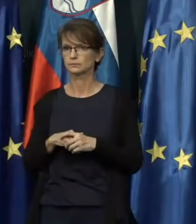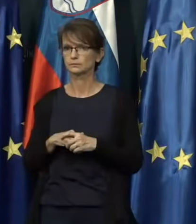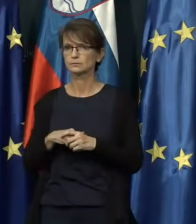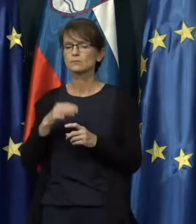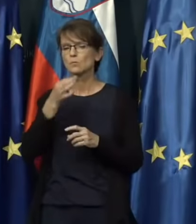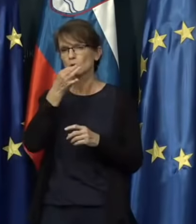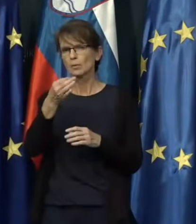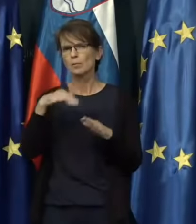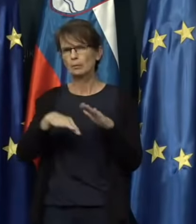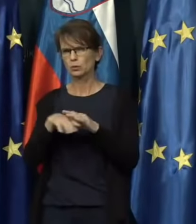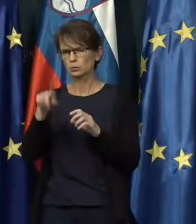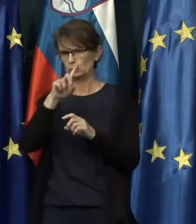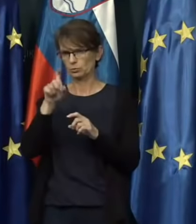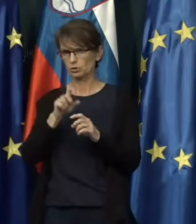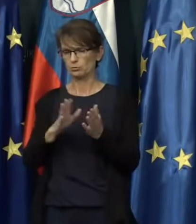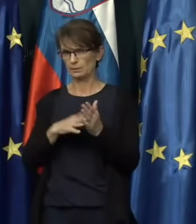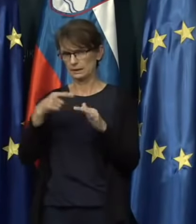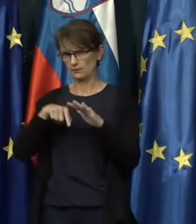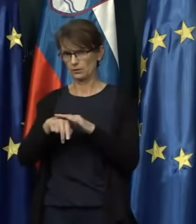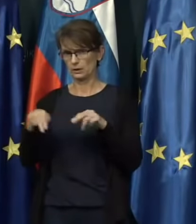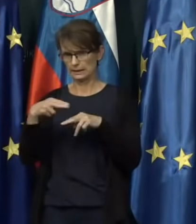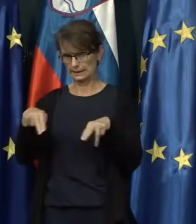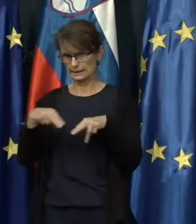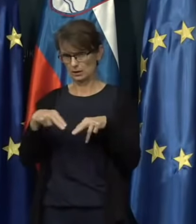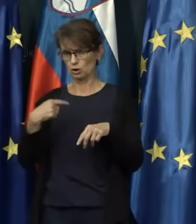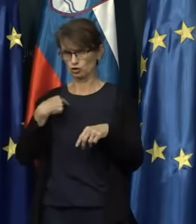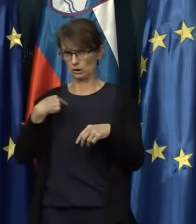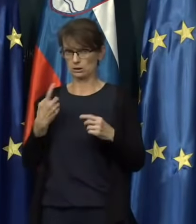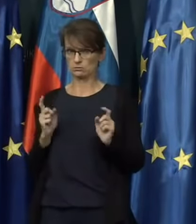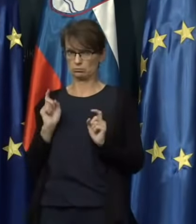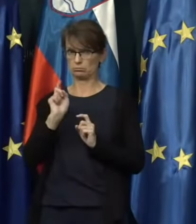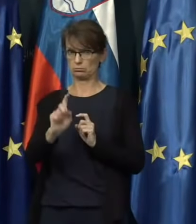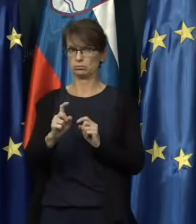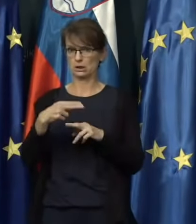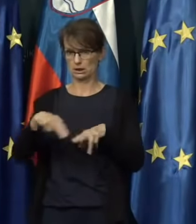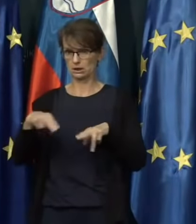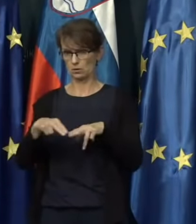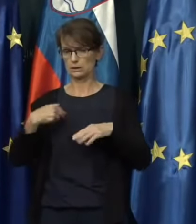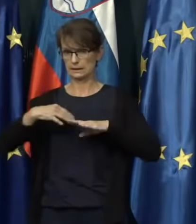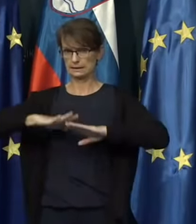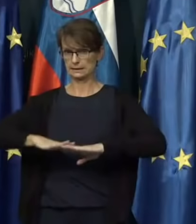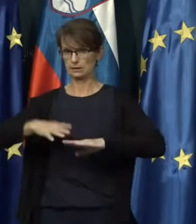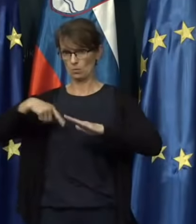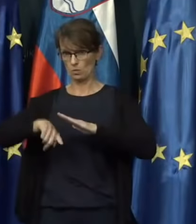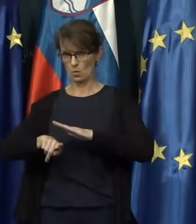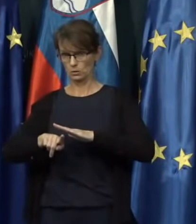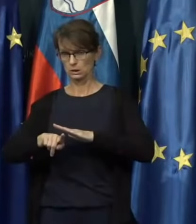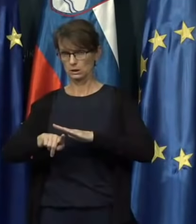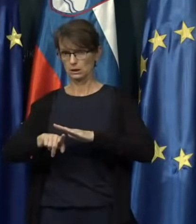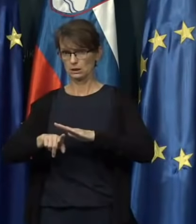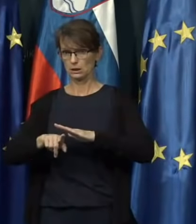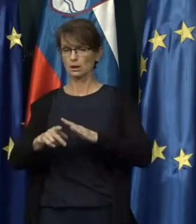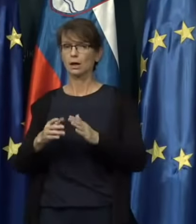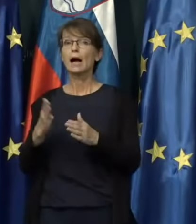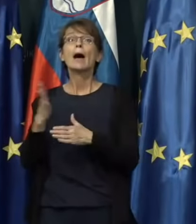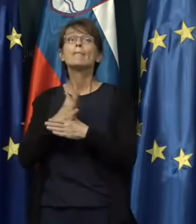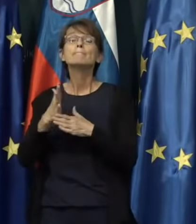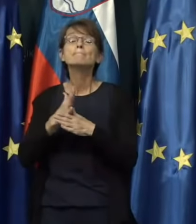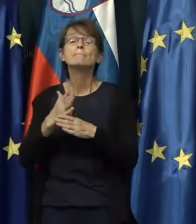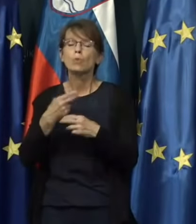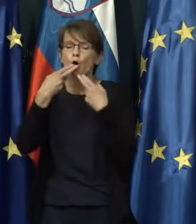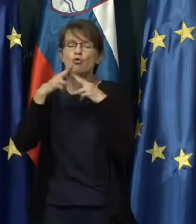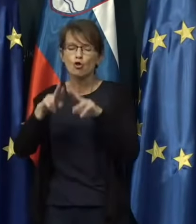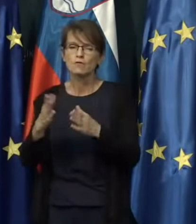pa se pravi v restauracijah, če gremo mil restauracijo in sedimo vnotraj? Ja, dobro, med jedjo